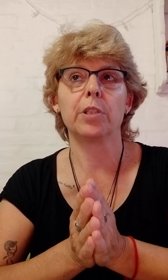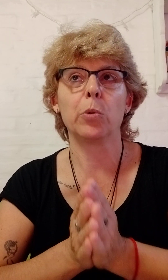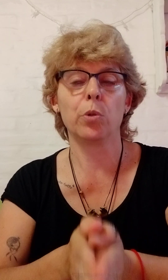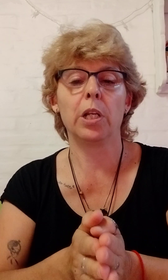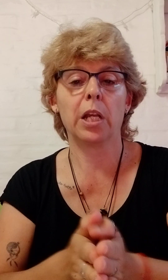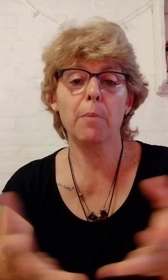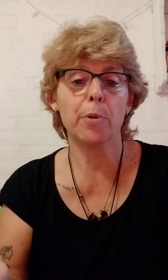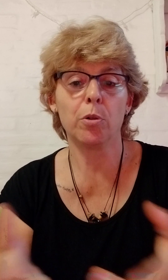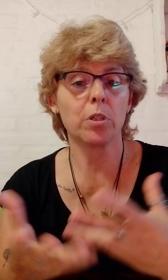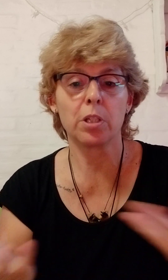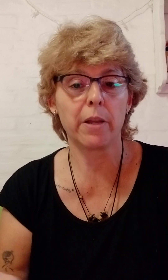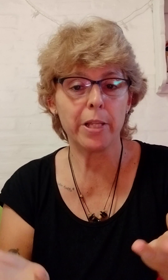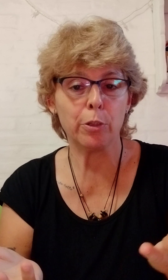Según el ejemplo de lo que se está hablando.